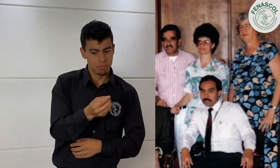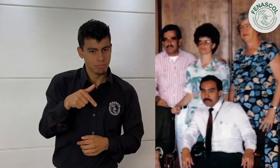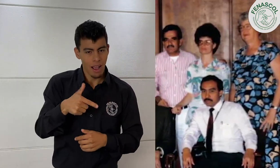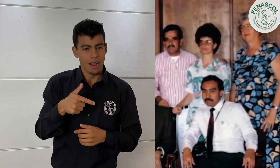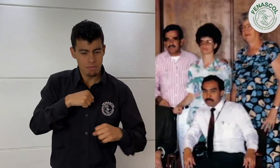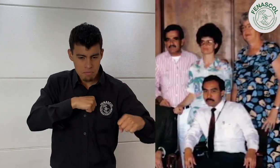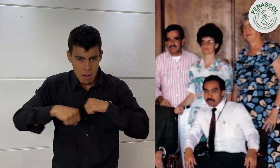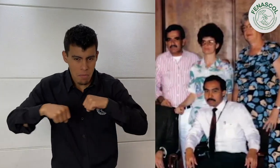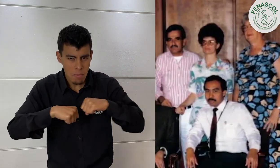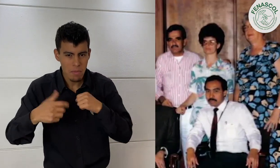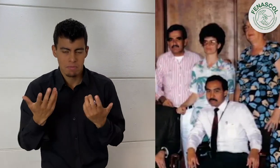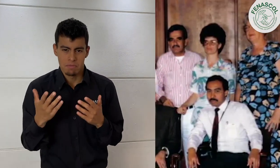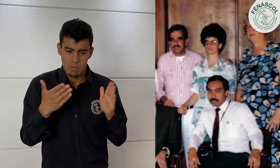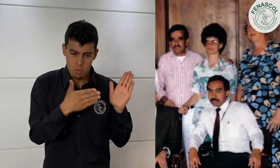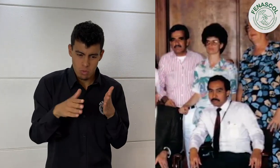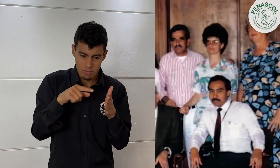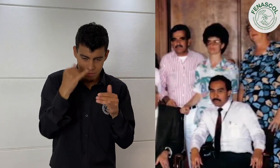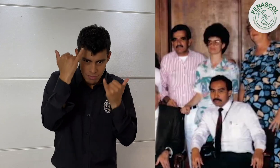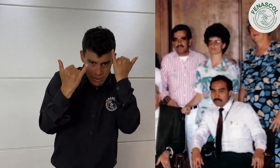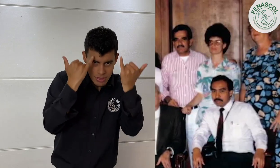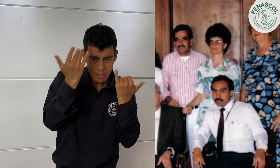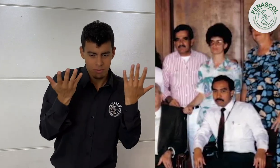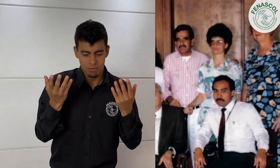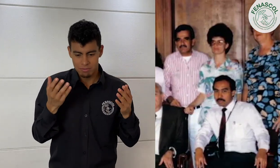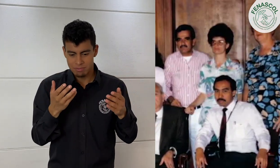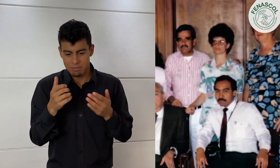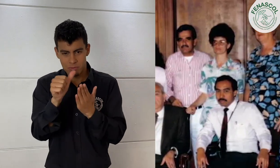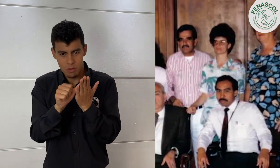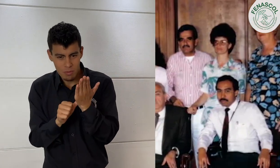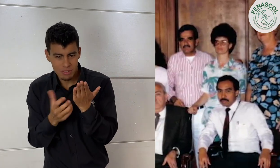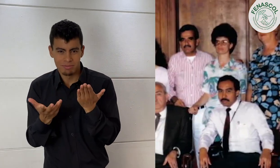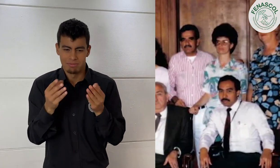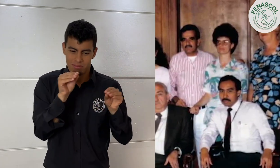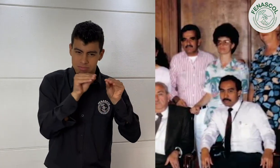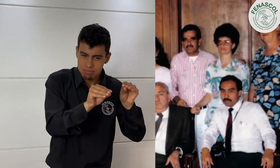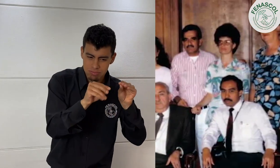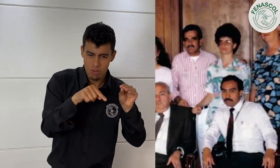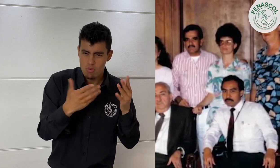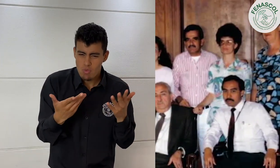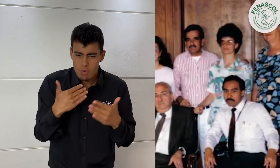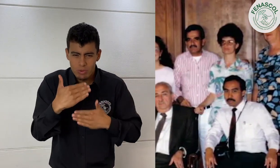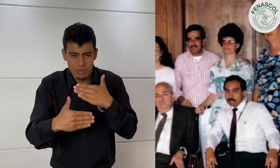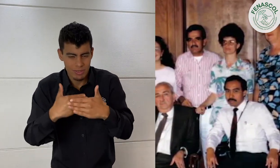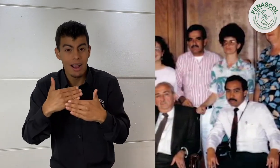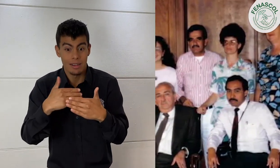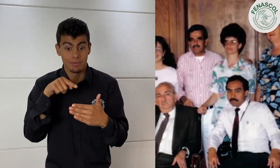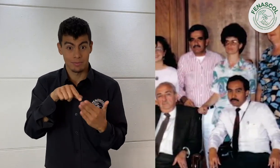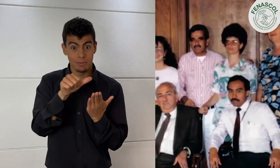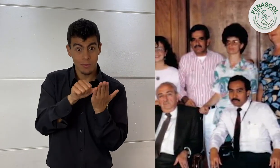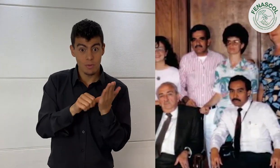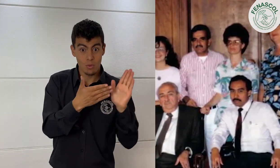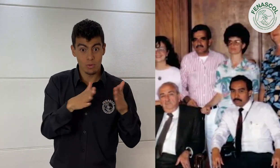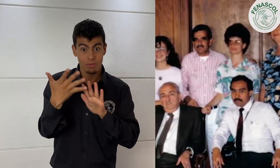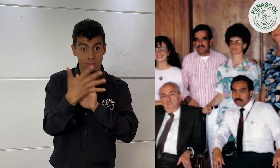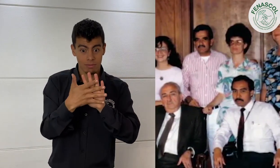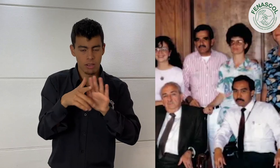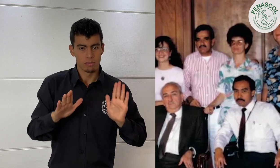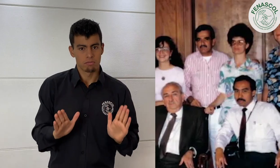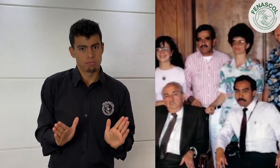lengua. Al finalizar, llegaron al país y empezaron la gestión con ideas nuevas para los cursos y el programa de lengua de